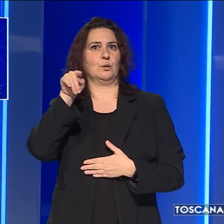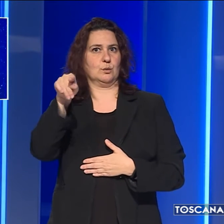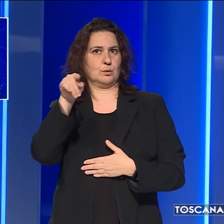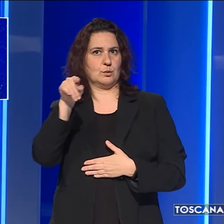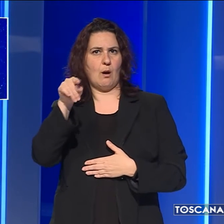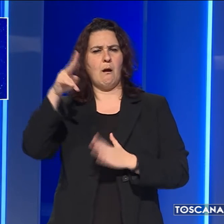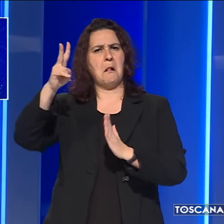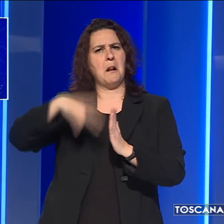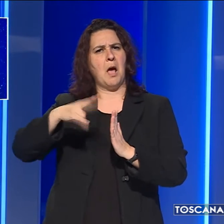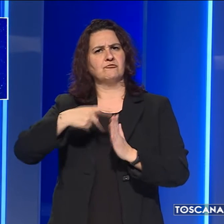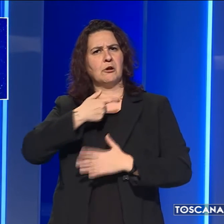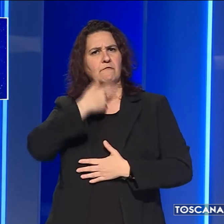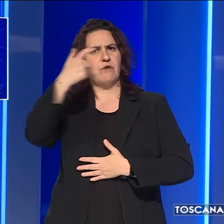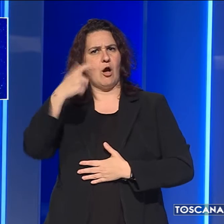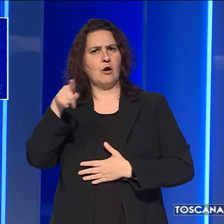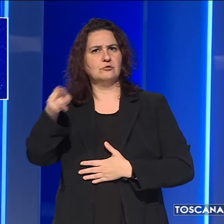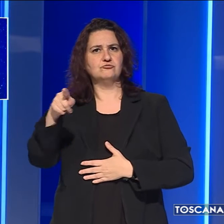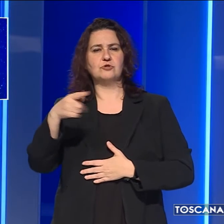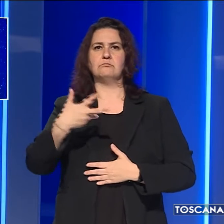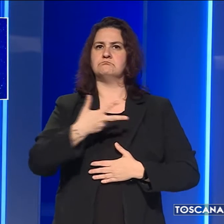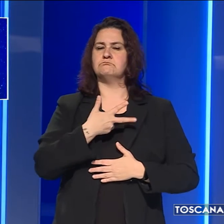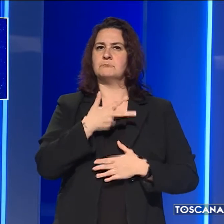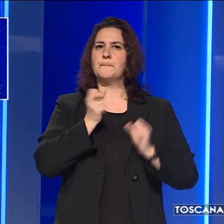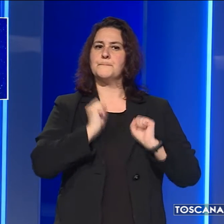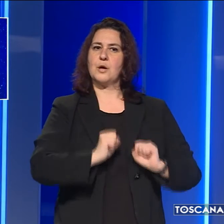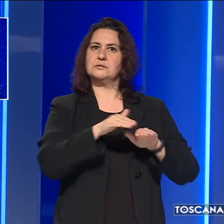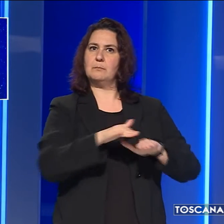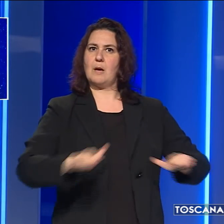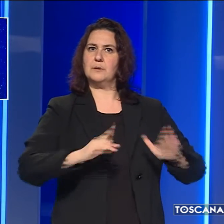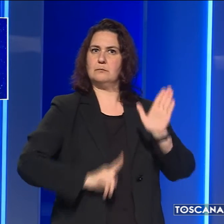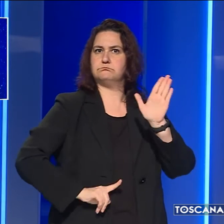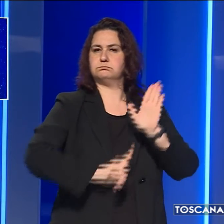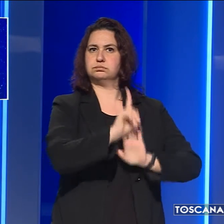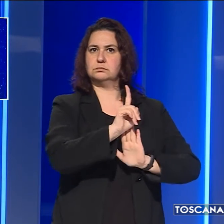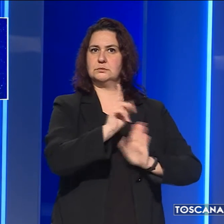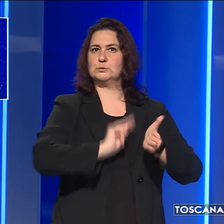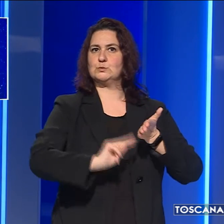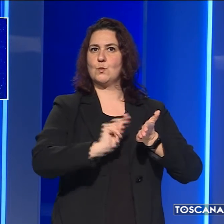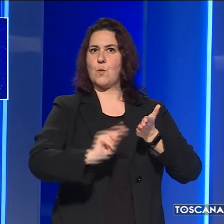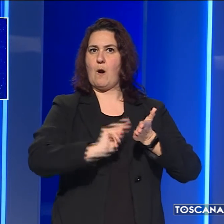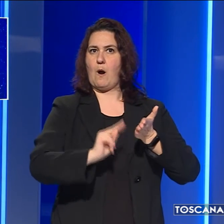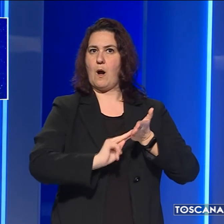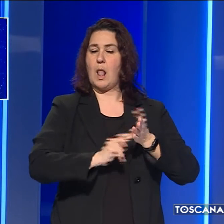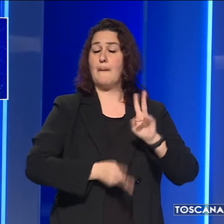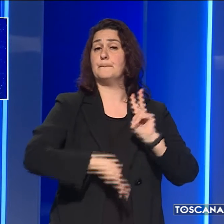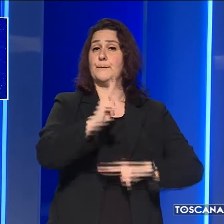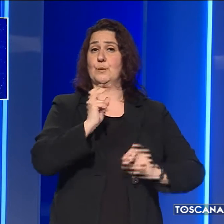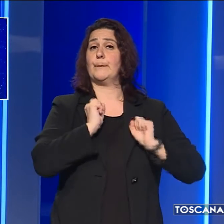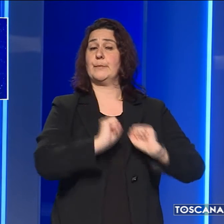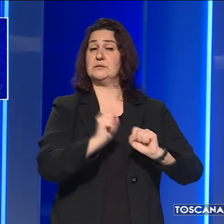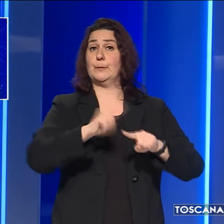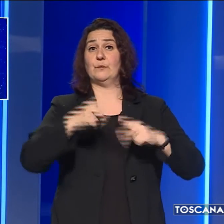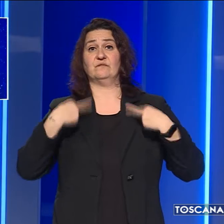libri e storie, hanno maggiori probabilità di successo nel percorso scolastico e di vita.